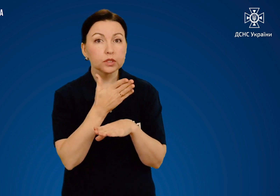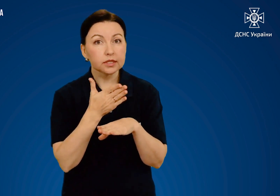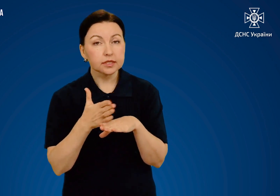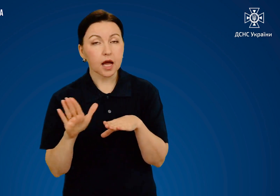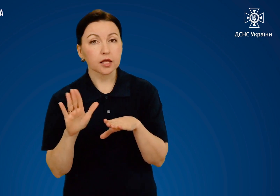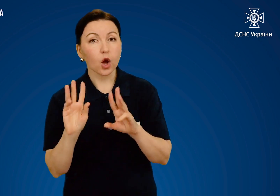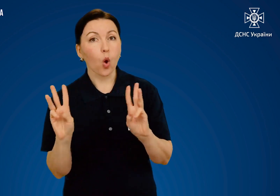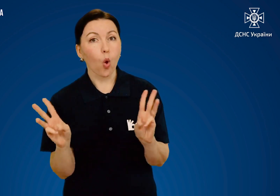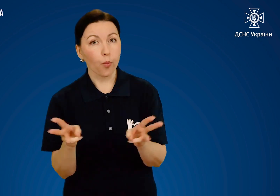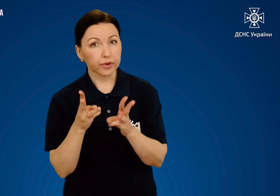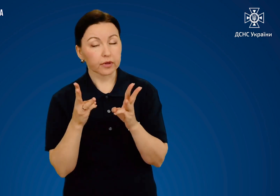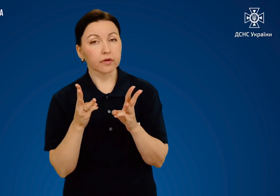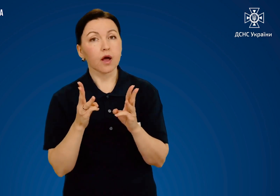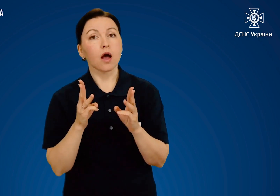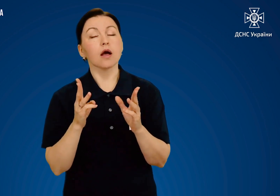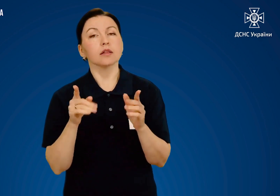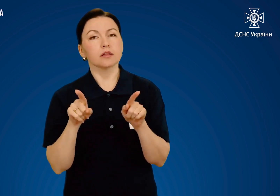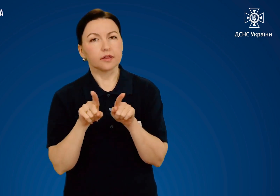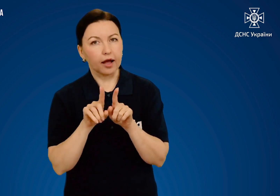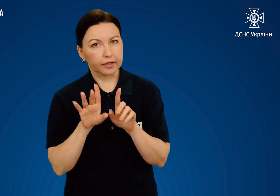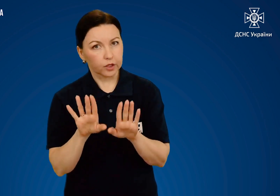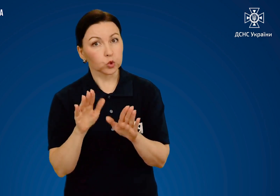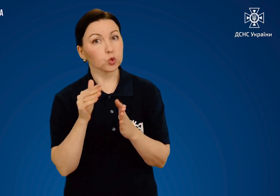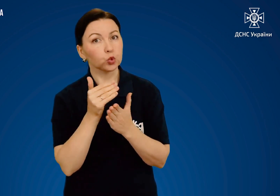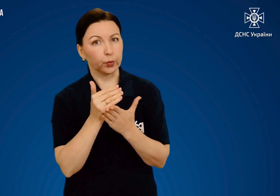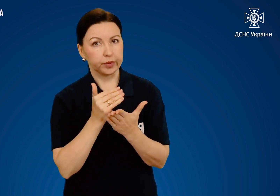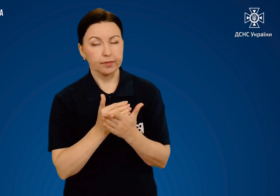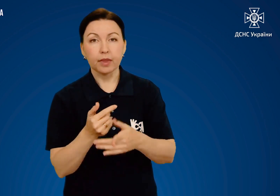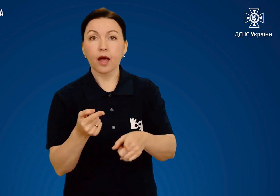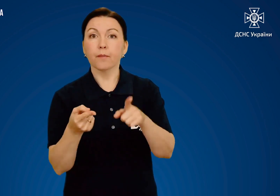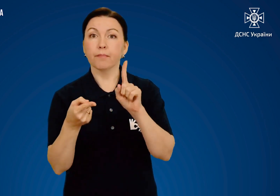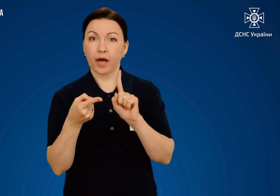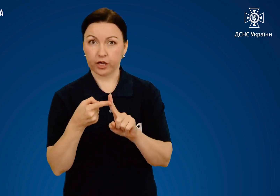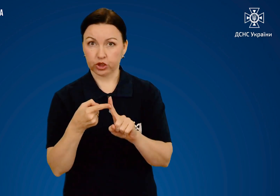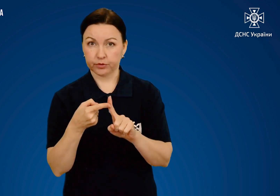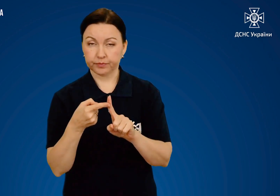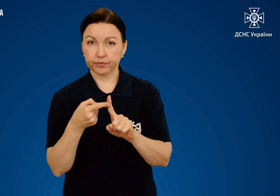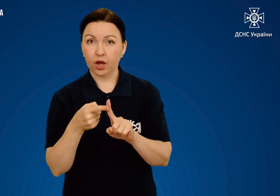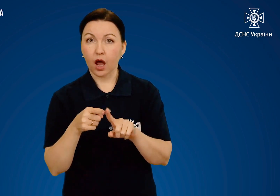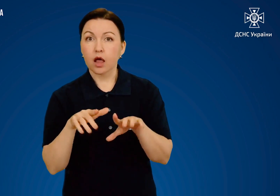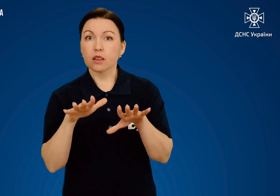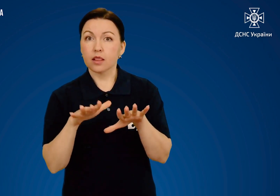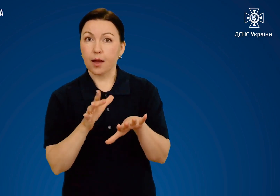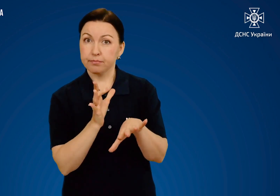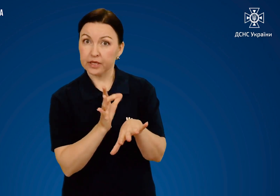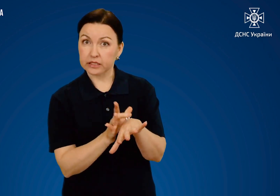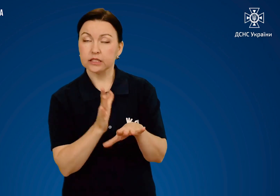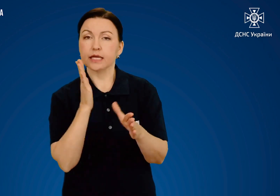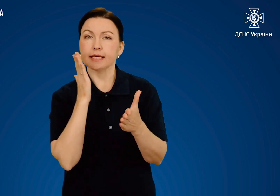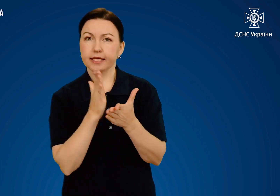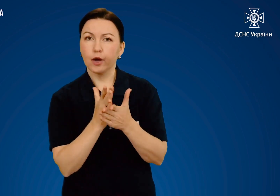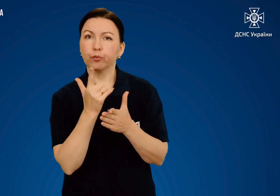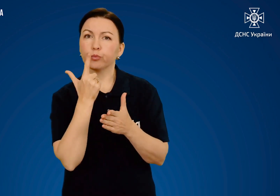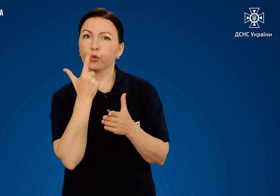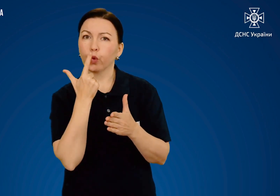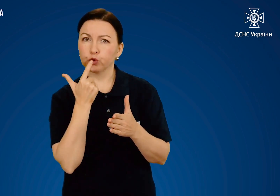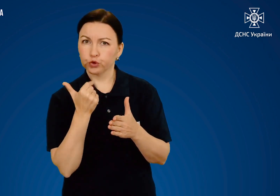Розрізняють опіки наступних ступенів. Першого. На місці опіку є